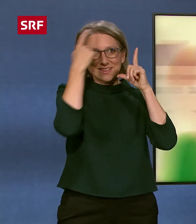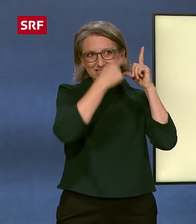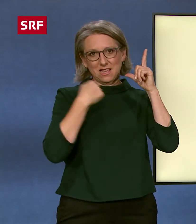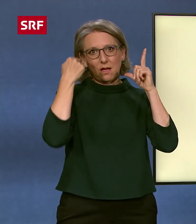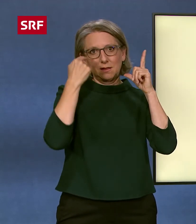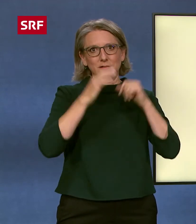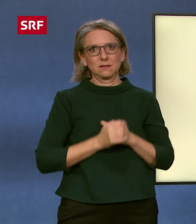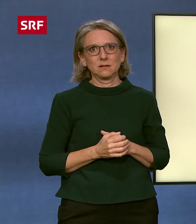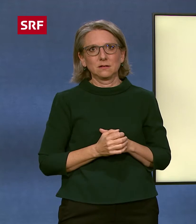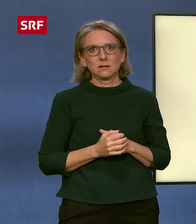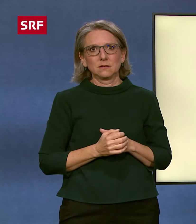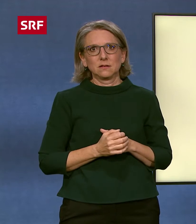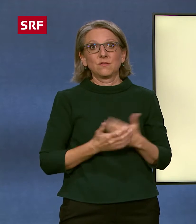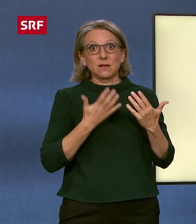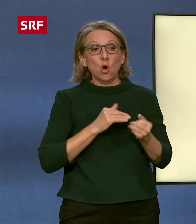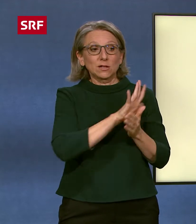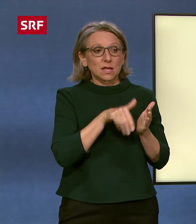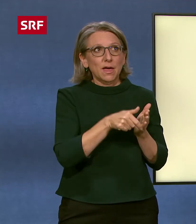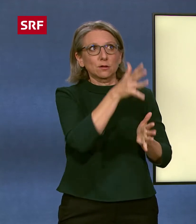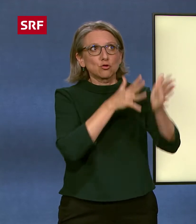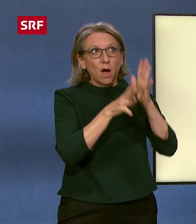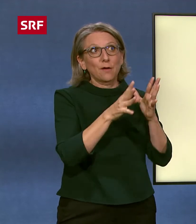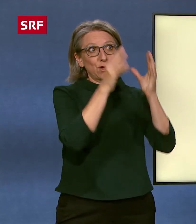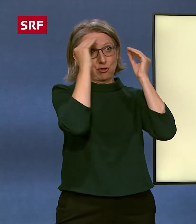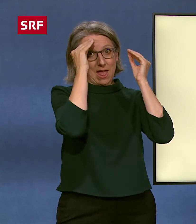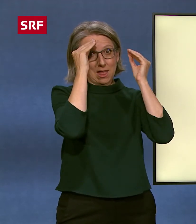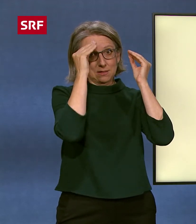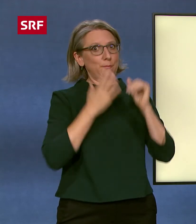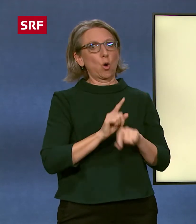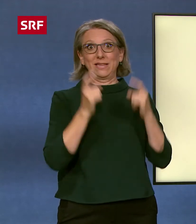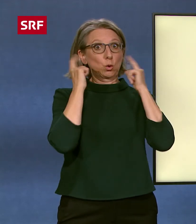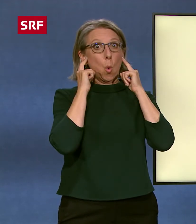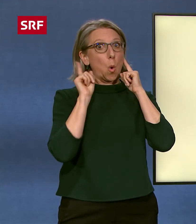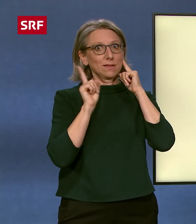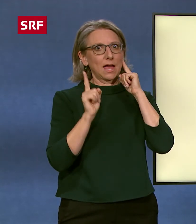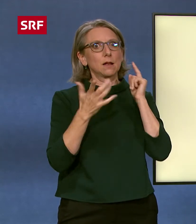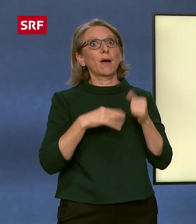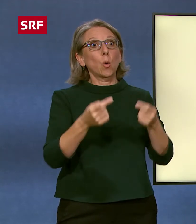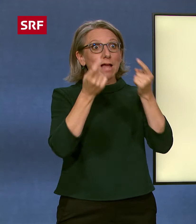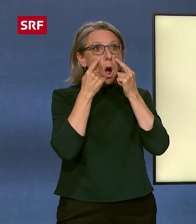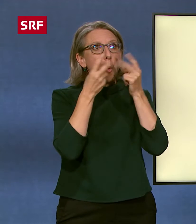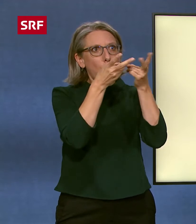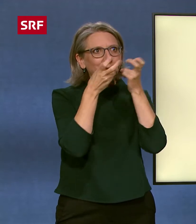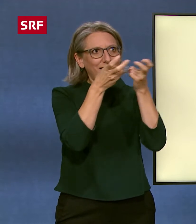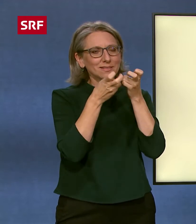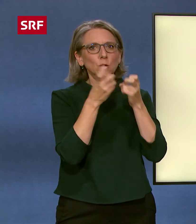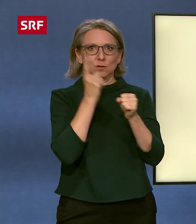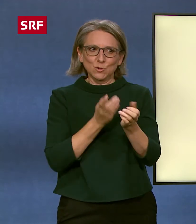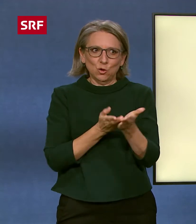Um Gebärdensprache zu verstehen, braucht es also nicht die Ohren, sondern die Augen und man muss die ganze Zeit Blickkontakt miteinander